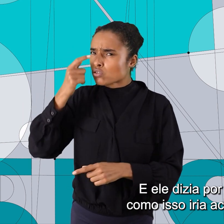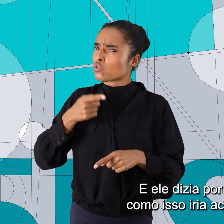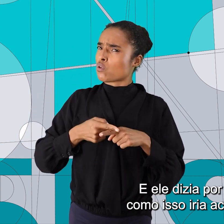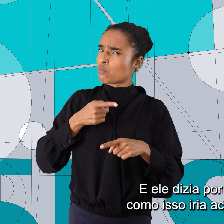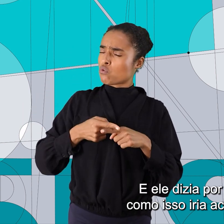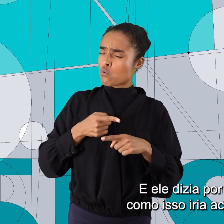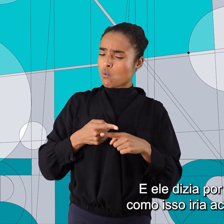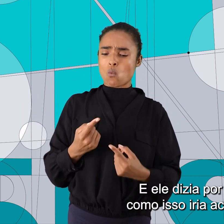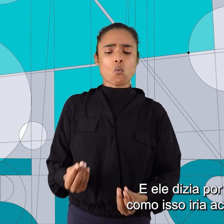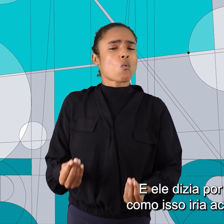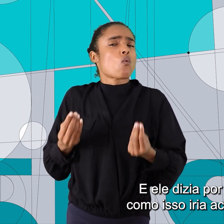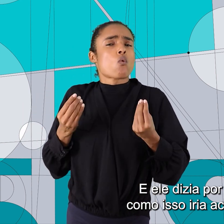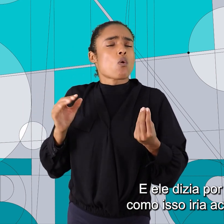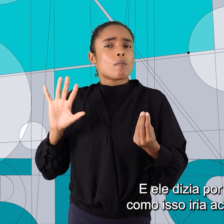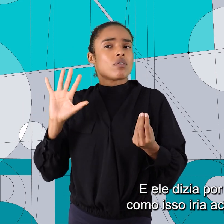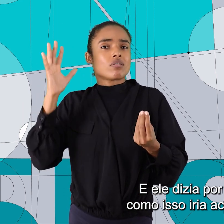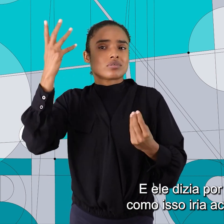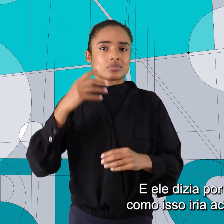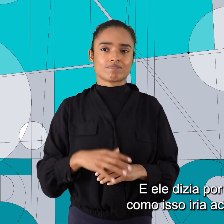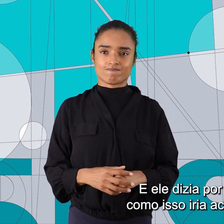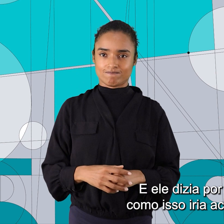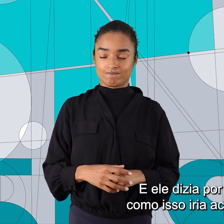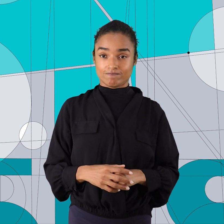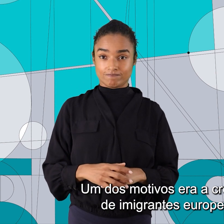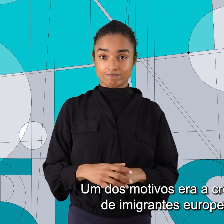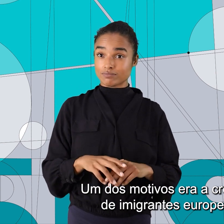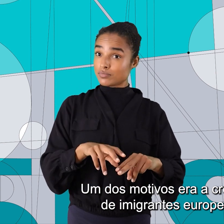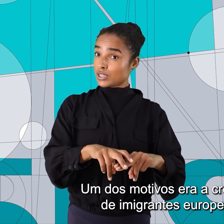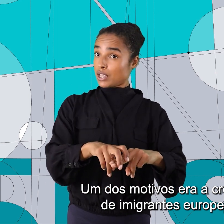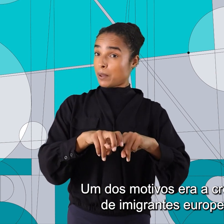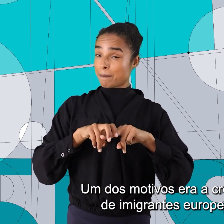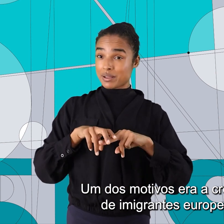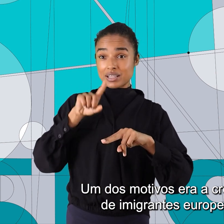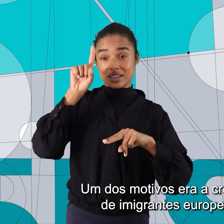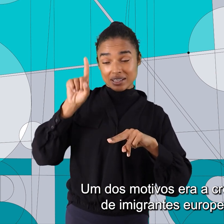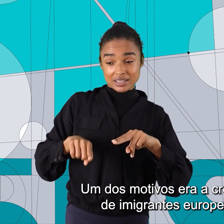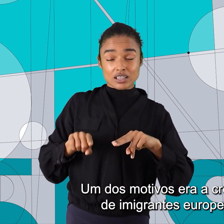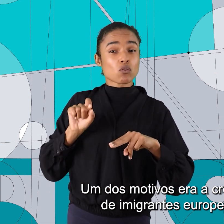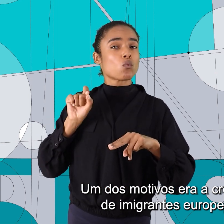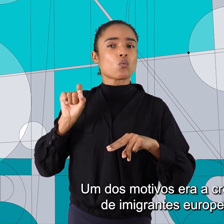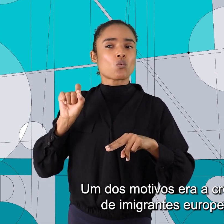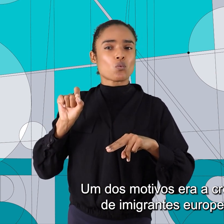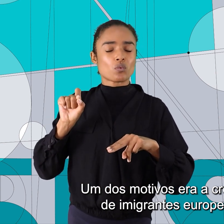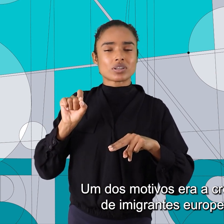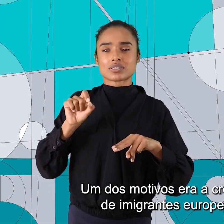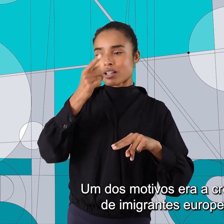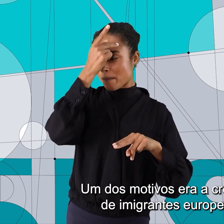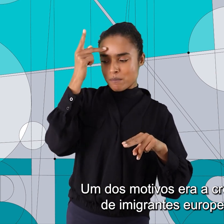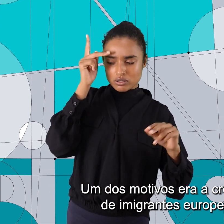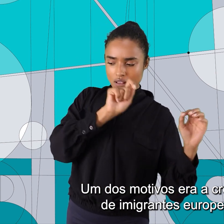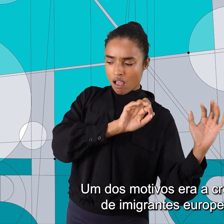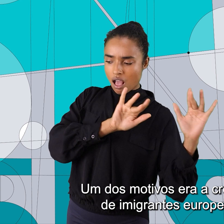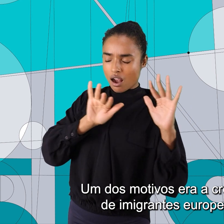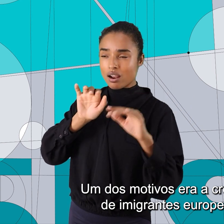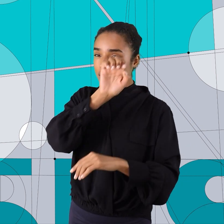por que e como isso iria acontecer. Um dos motivos era a crescente entrada de imigrantes